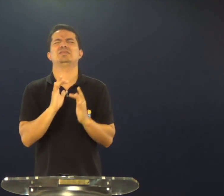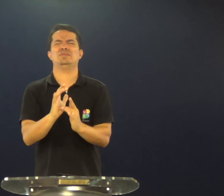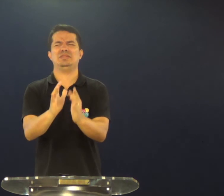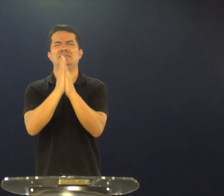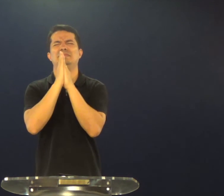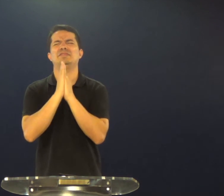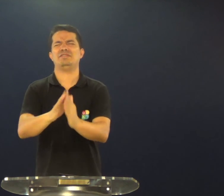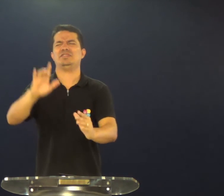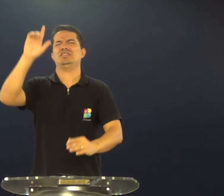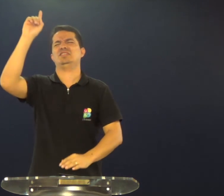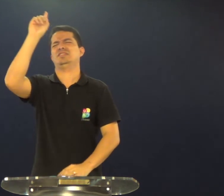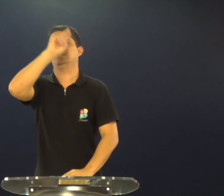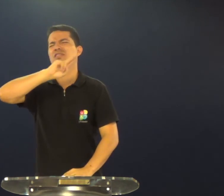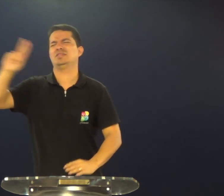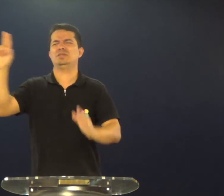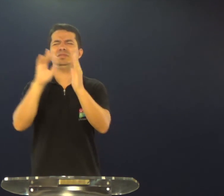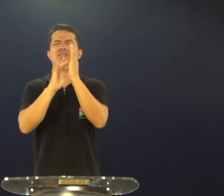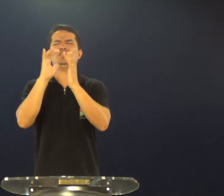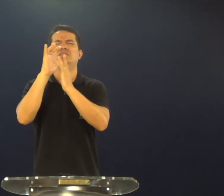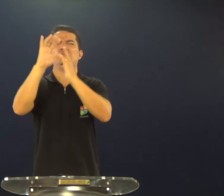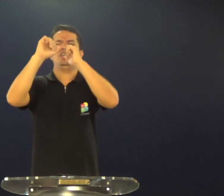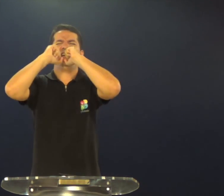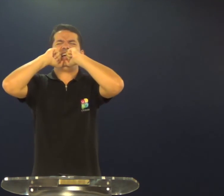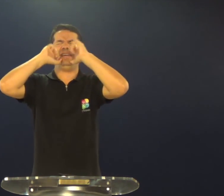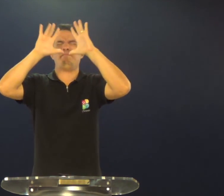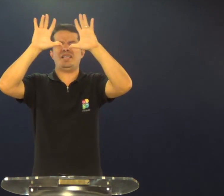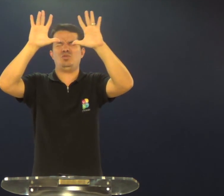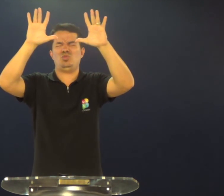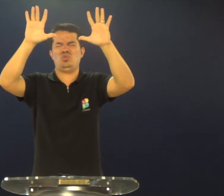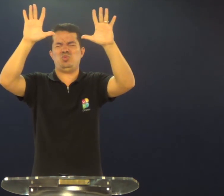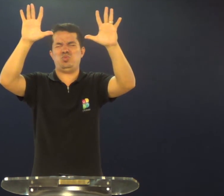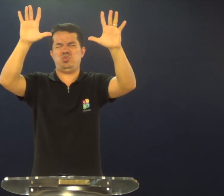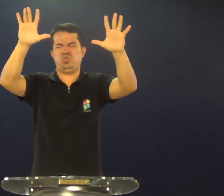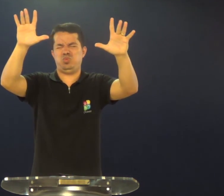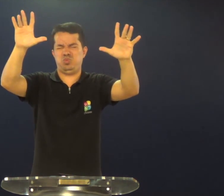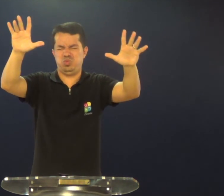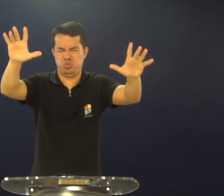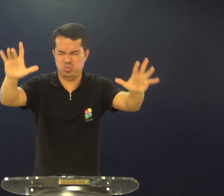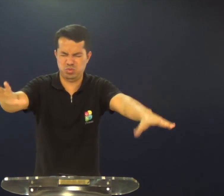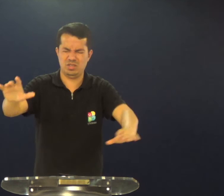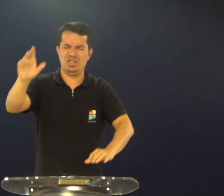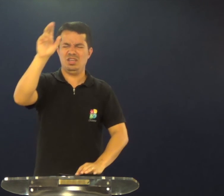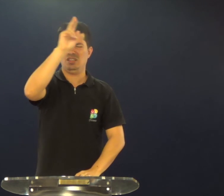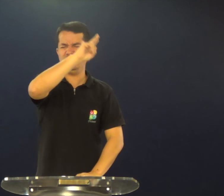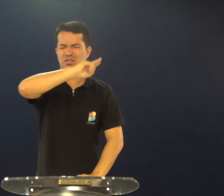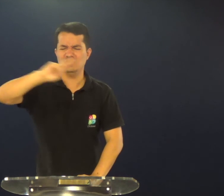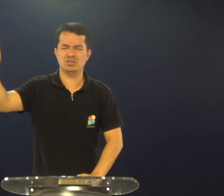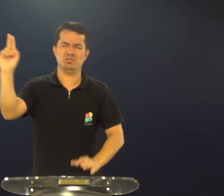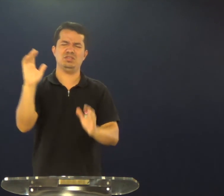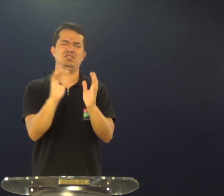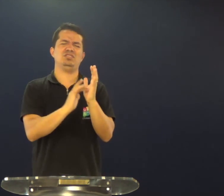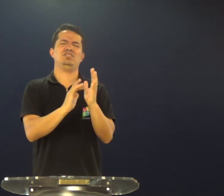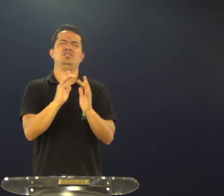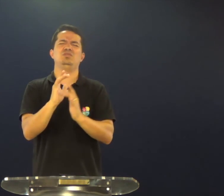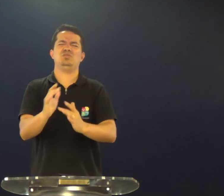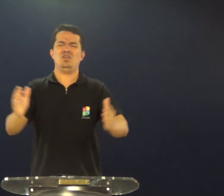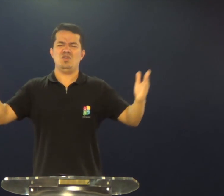sempre com o Senhor, por favor Deus, em nome de Jesus abençoa cada um, em nome de